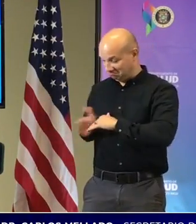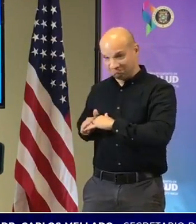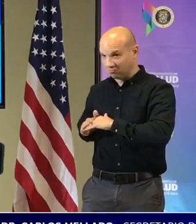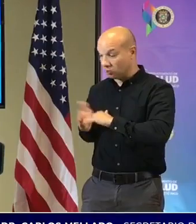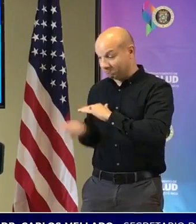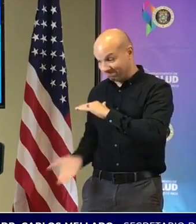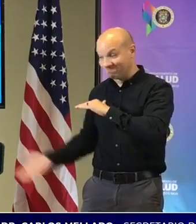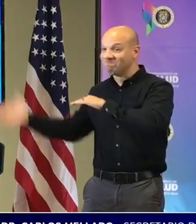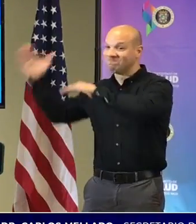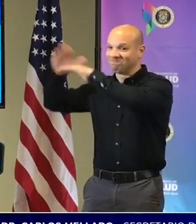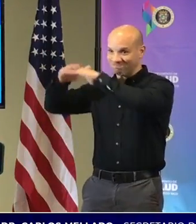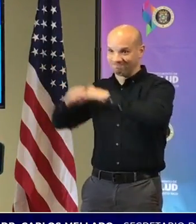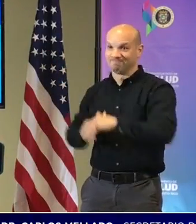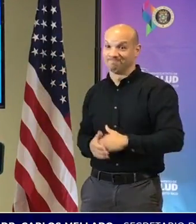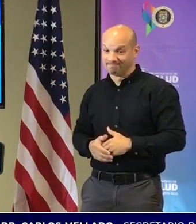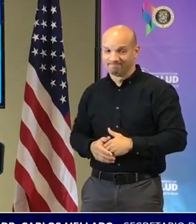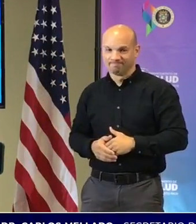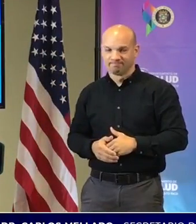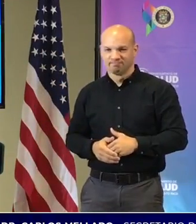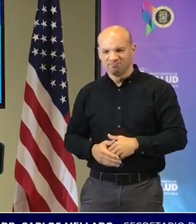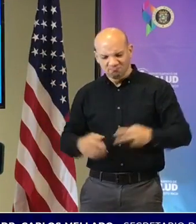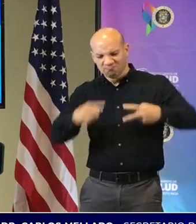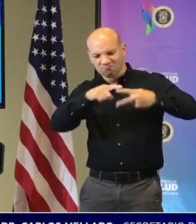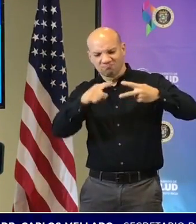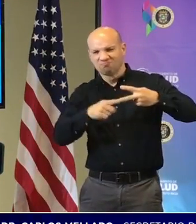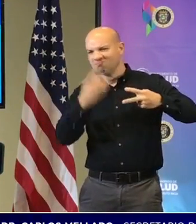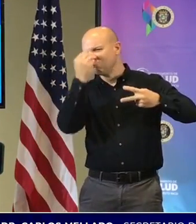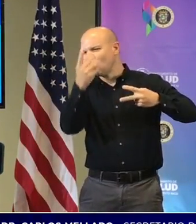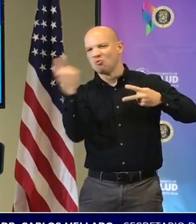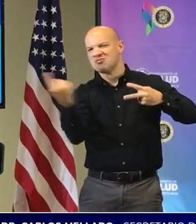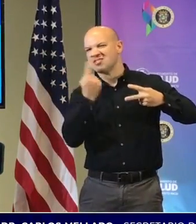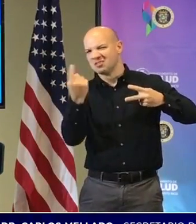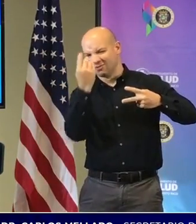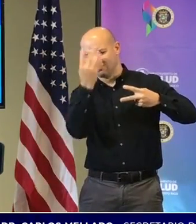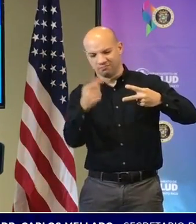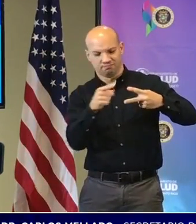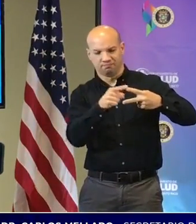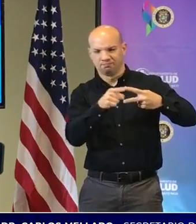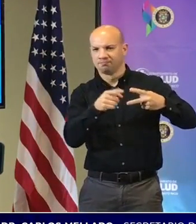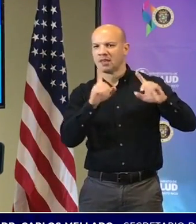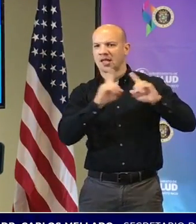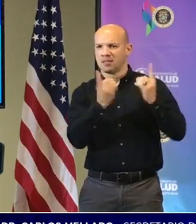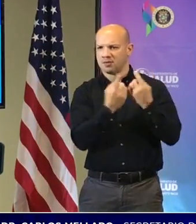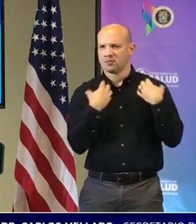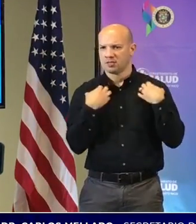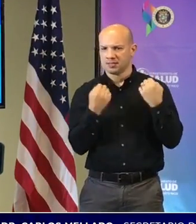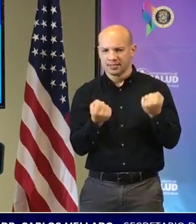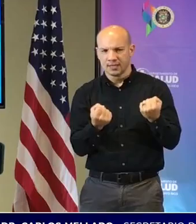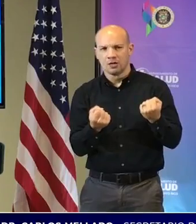Hay dos cosas que yo siempre he dicho. El Departamento de Salud tiene varias